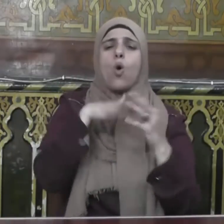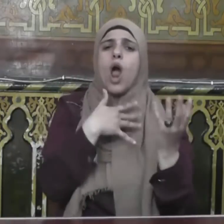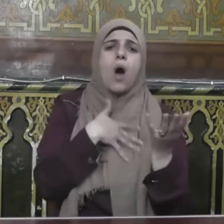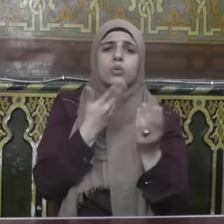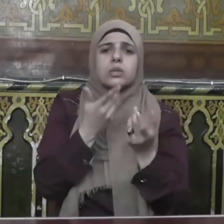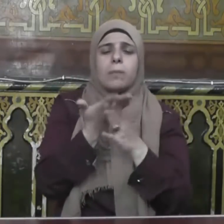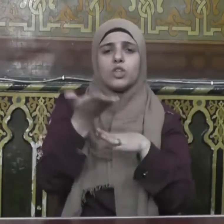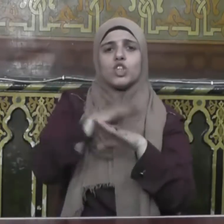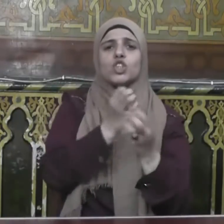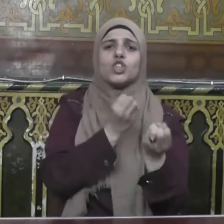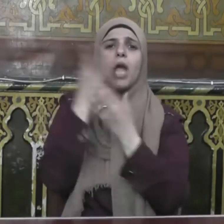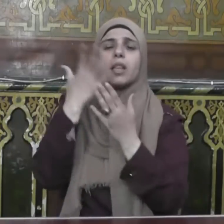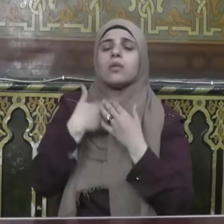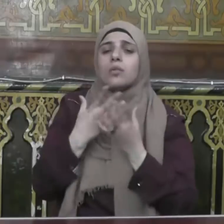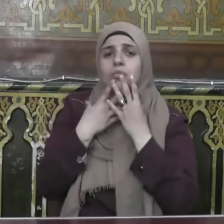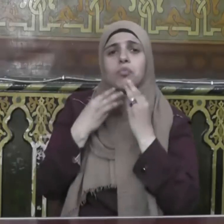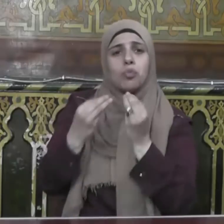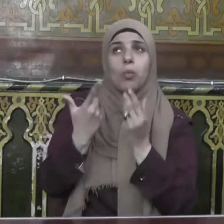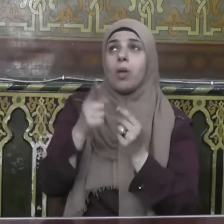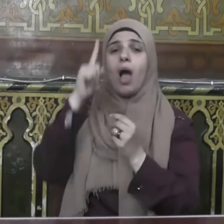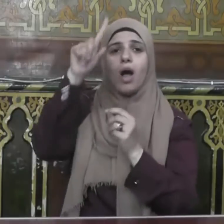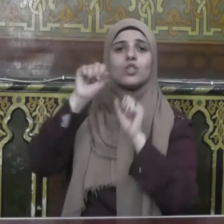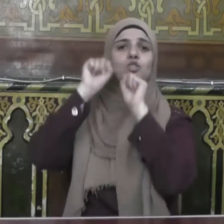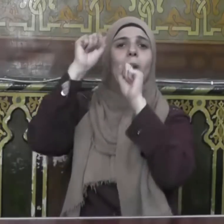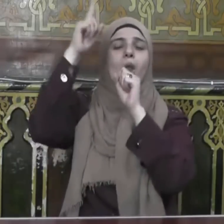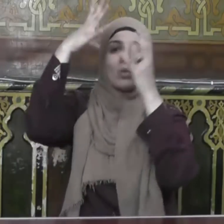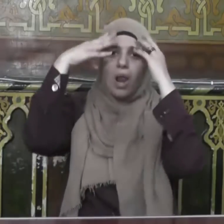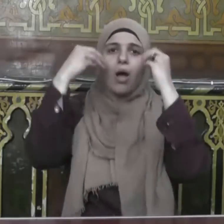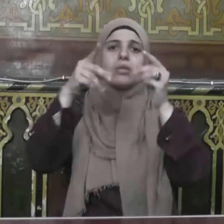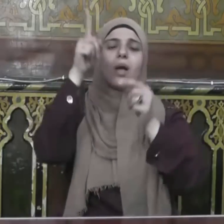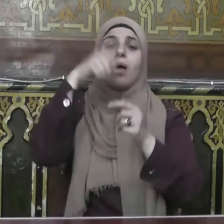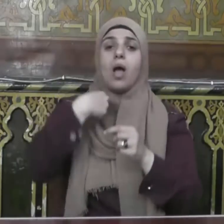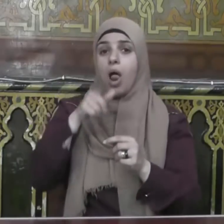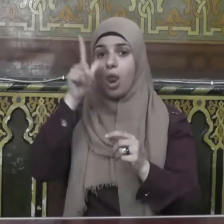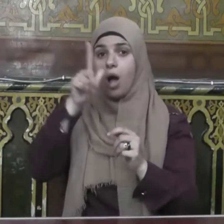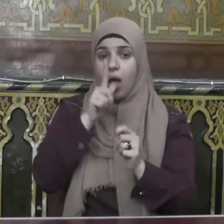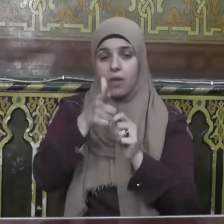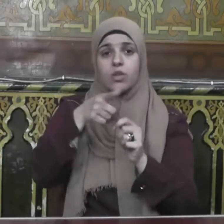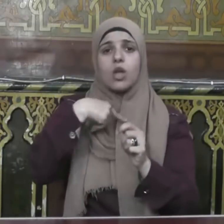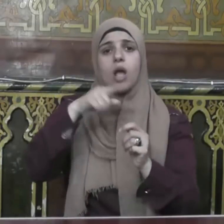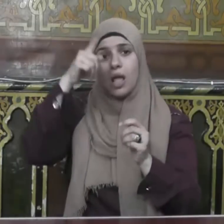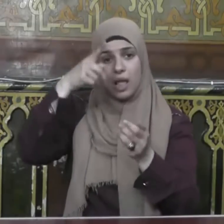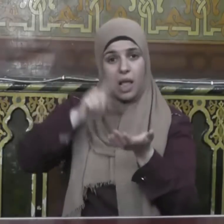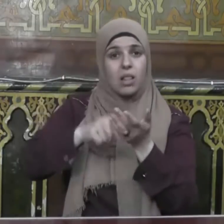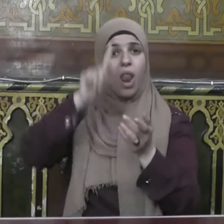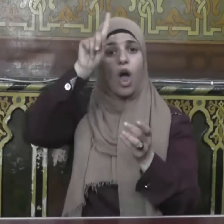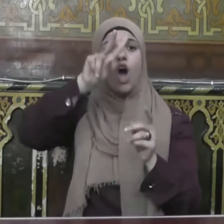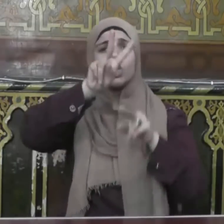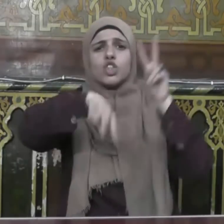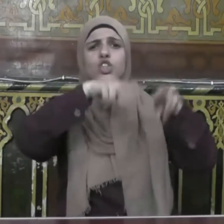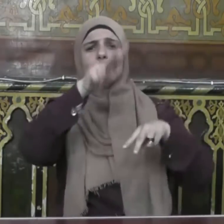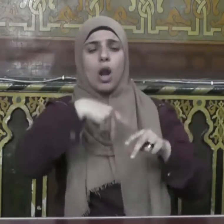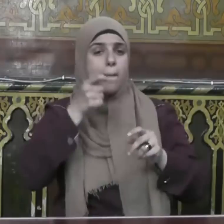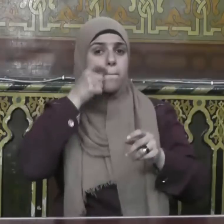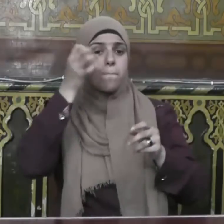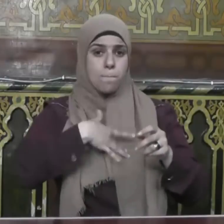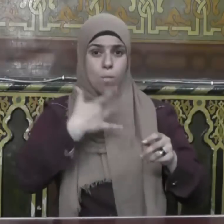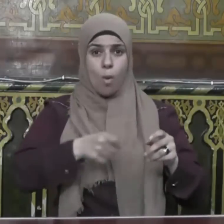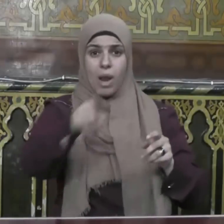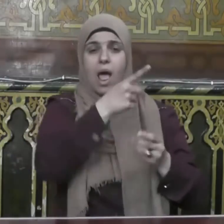ابتغاء مرضات الله قال تعالى إن الله اشترى من المؤمنين أنفسهم وأموالهم